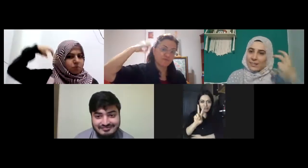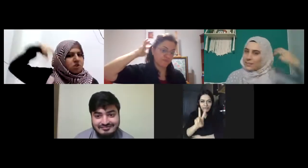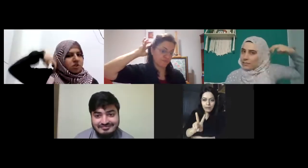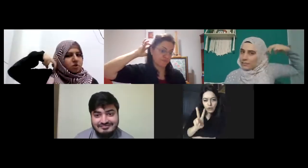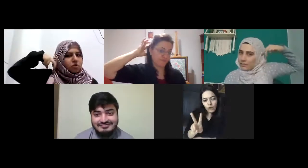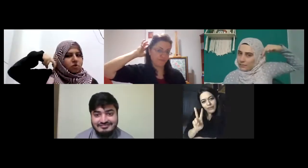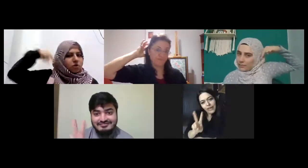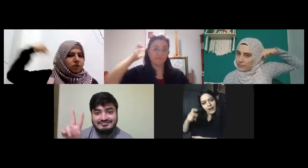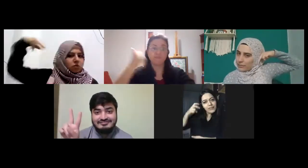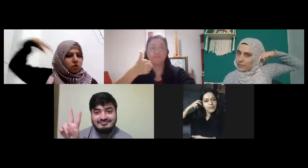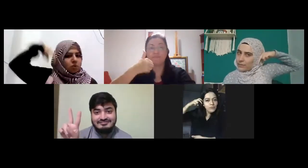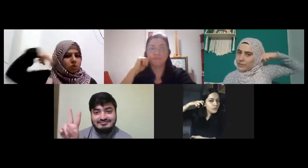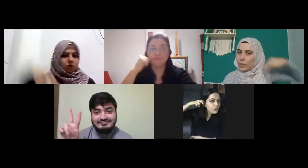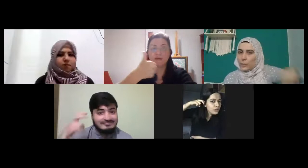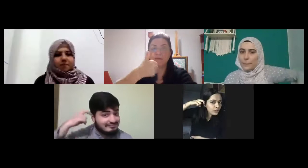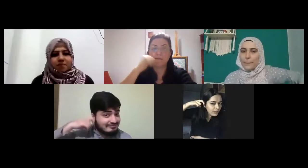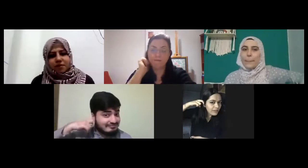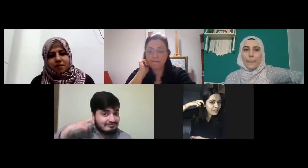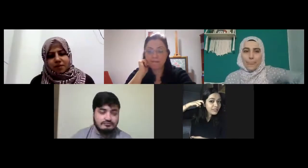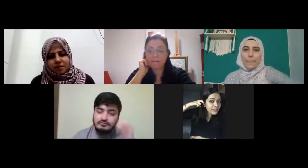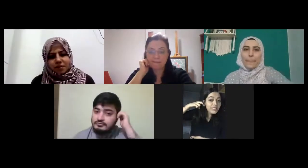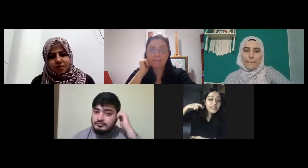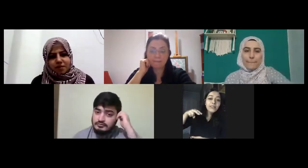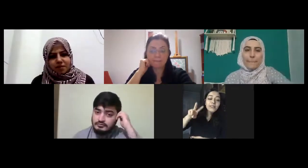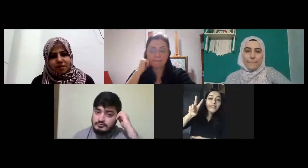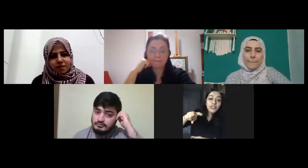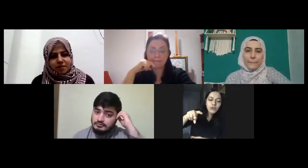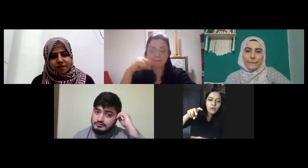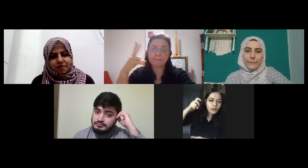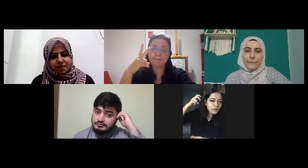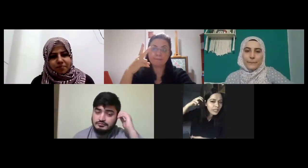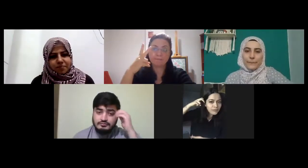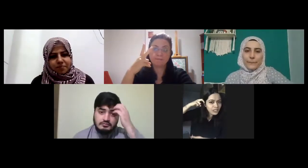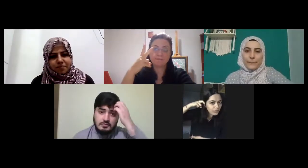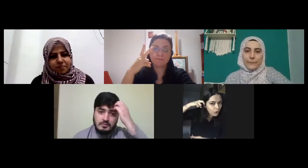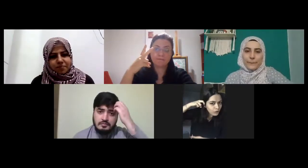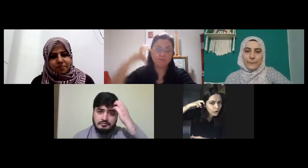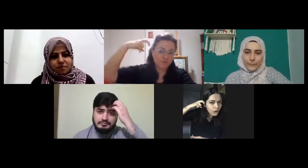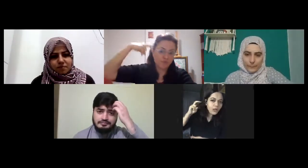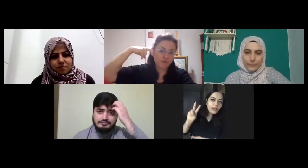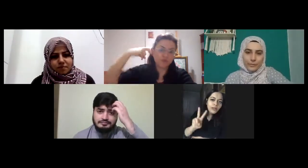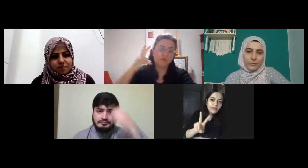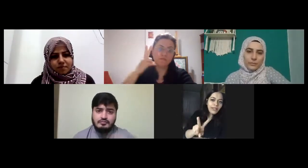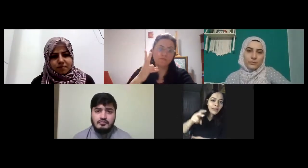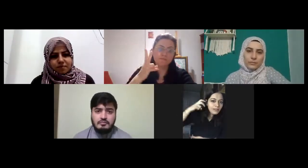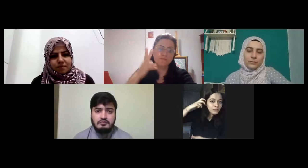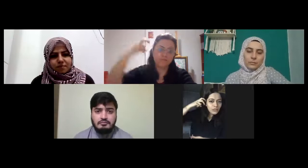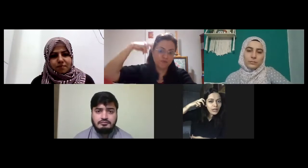vişne oluyor öteki türlü bordo tamam evet ikisi vişne oluyor pardon bu tek başına bordo bordo ve artı bu işareti